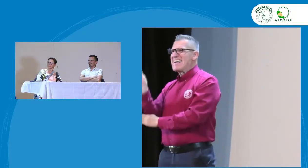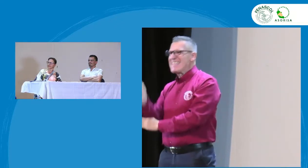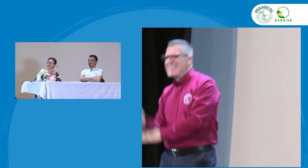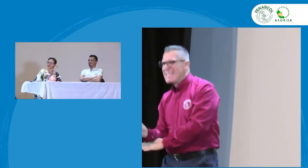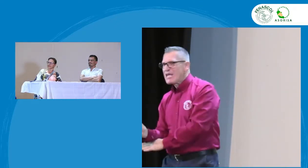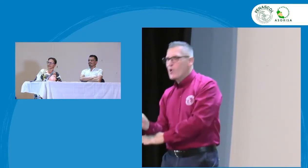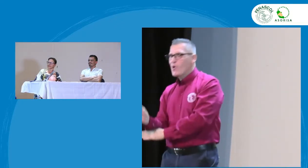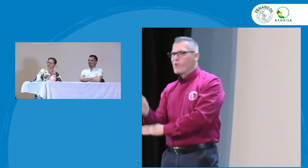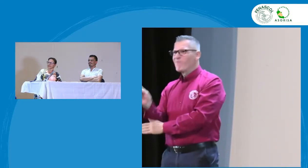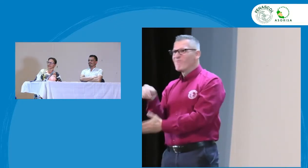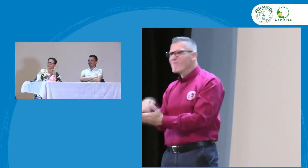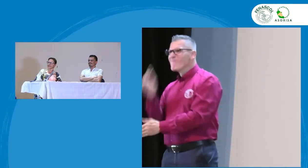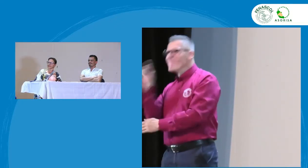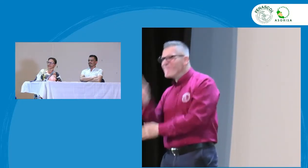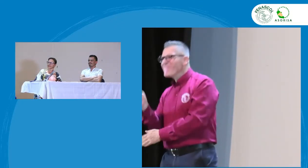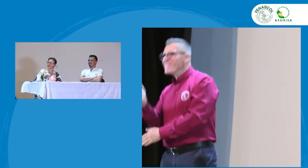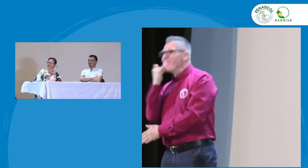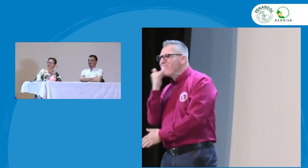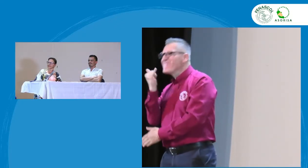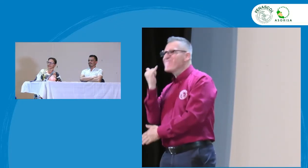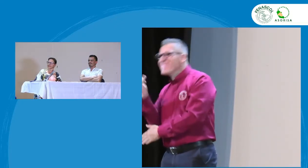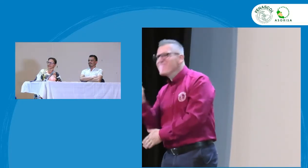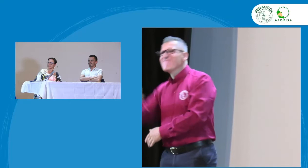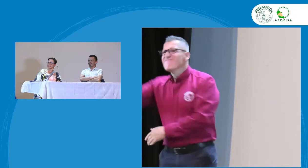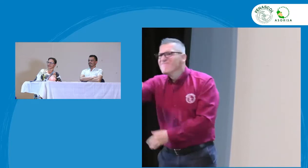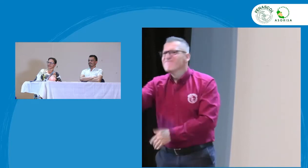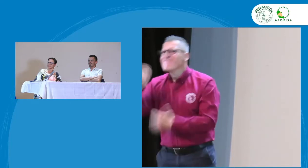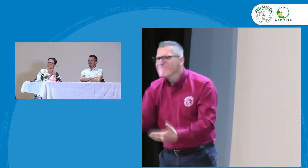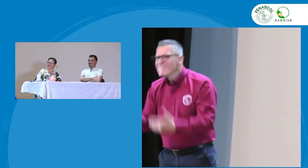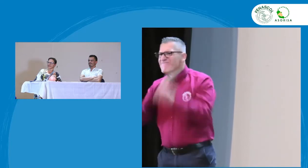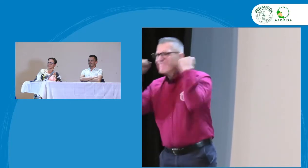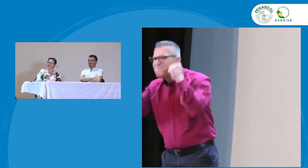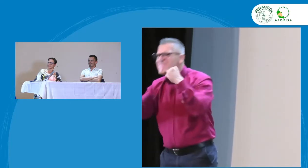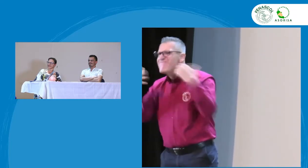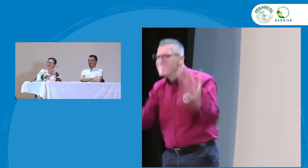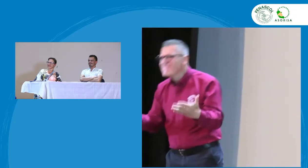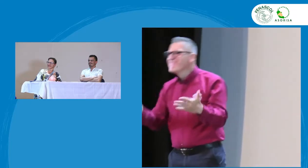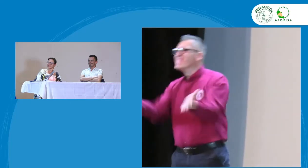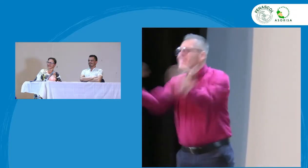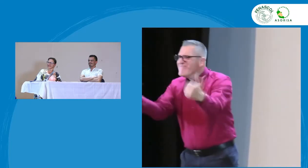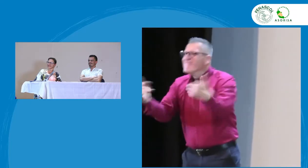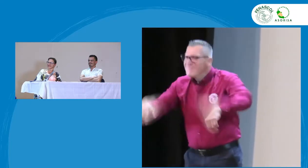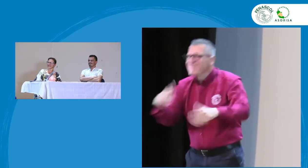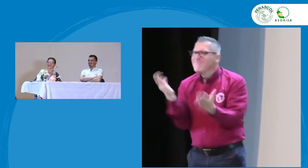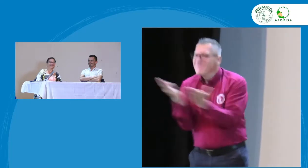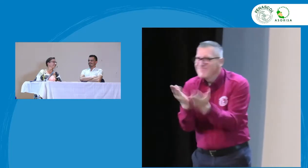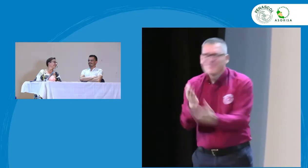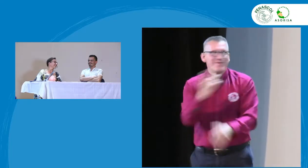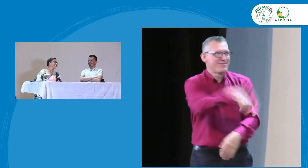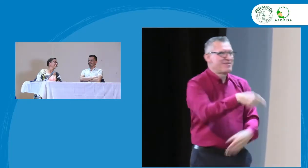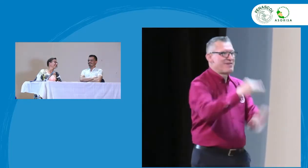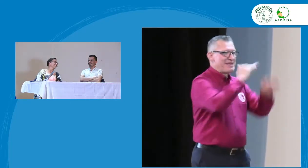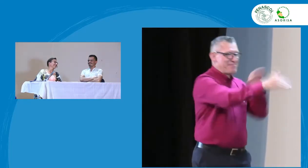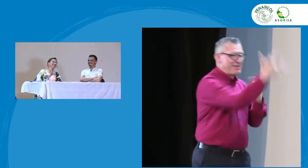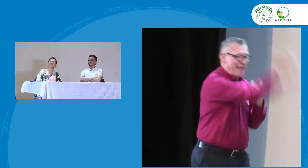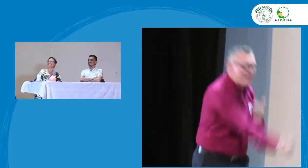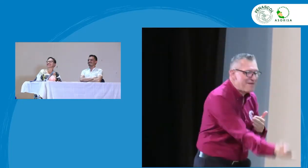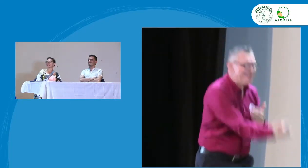interior de la Sociedad de Sordos de Bogotá. Es una persona muy crítica frente a las situaciones que suceden a su alrededor